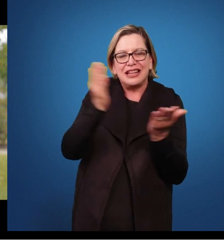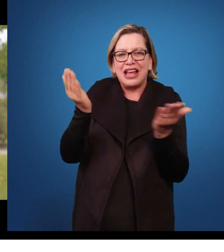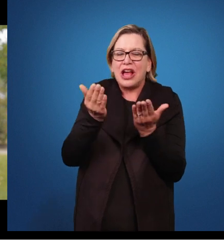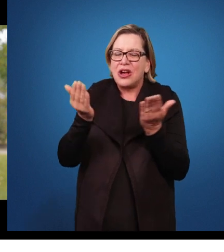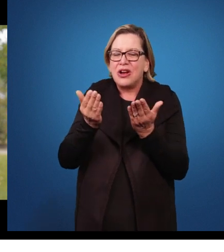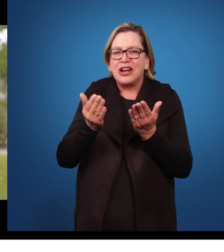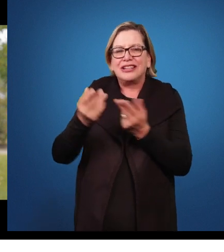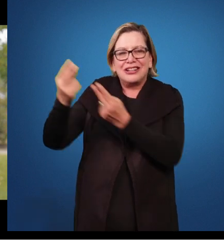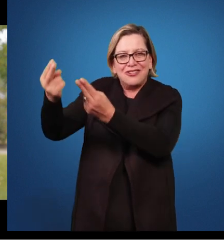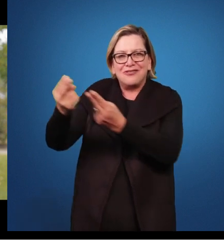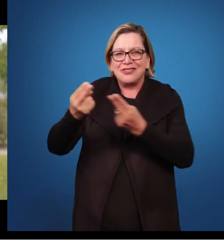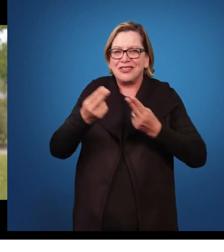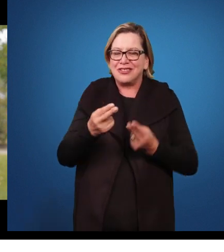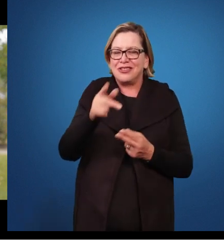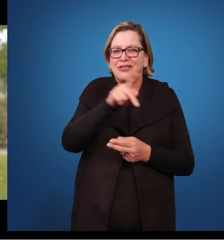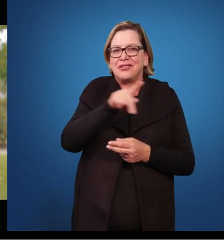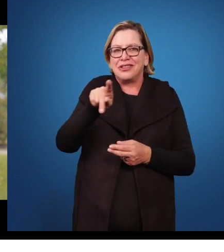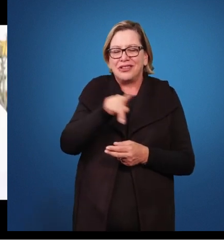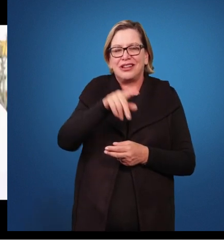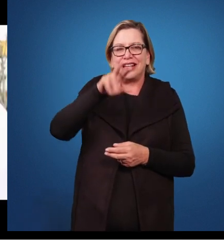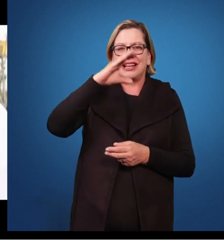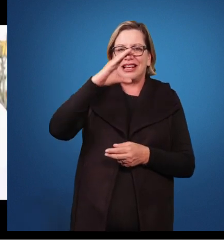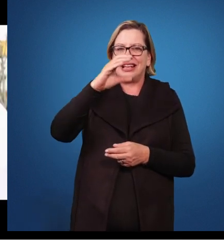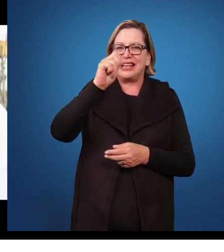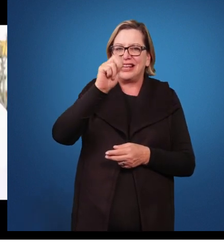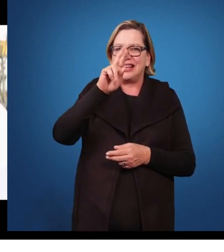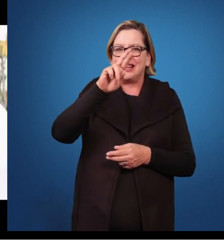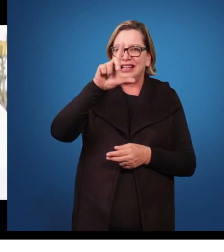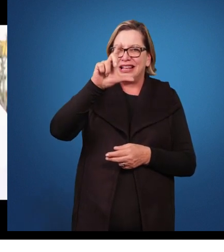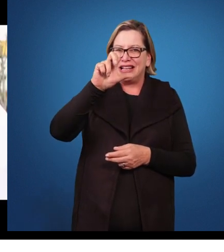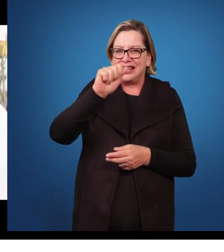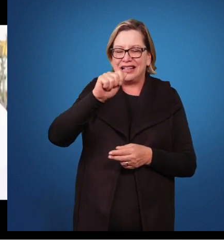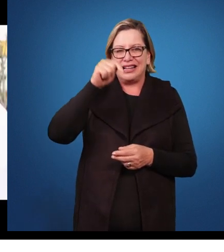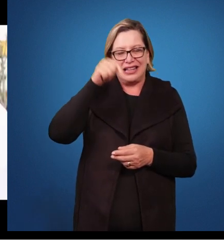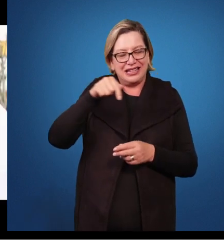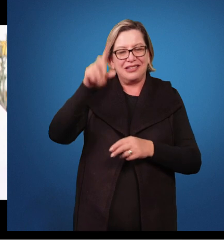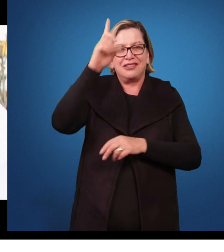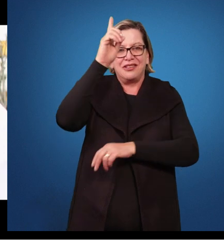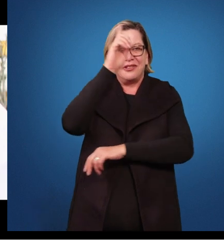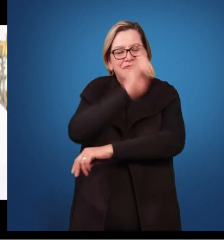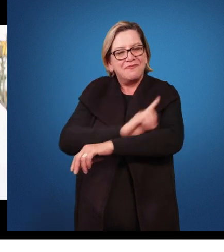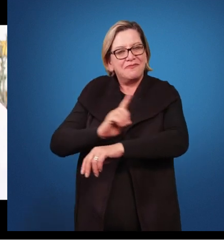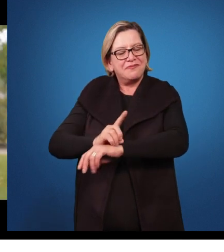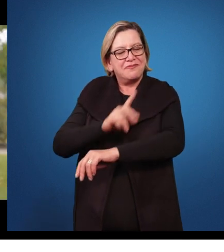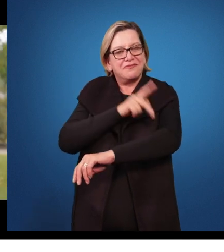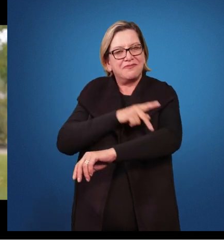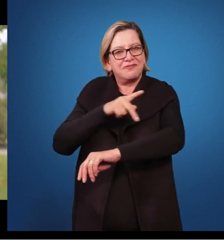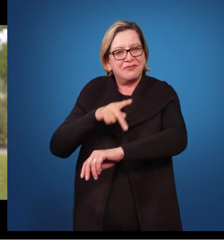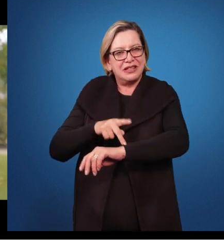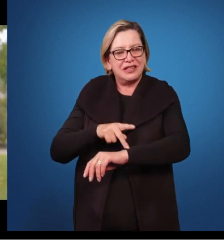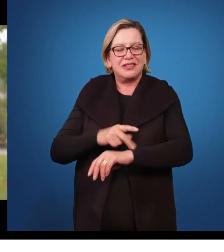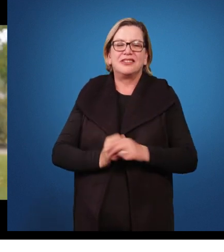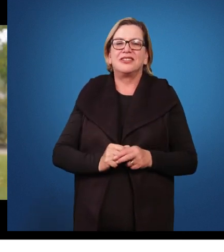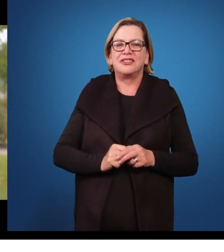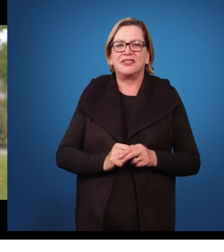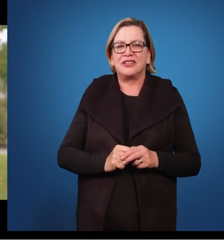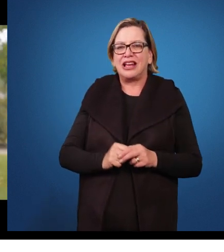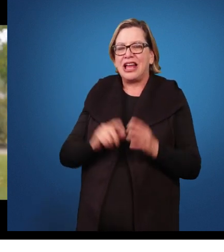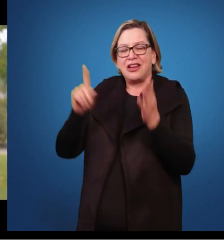é a professora Carla Vestina, do Departamento de Pedagogia do Campo Santa Cruz, aqui em Guarapuava. Carla, nós estamos falando,